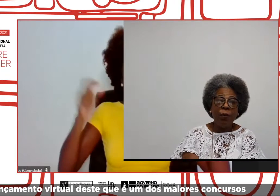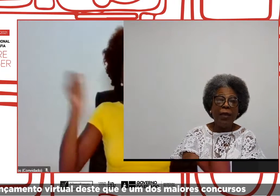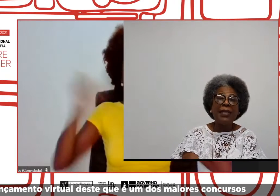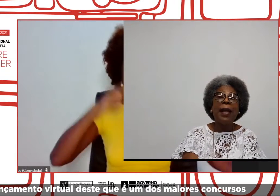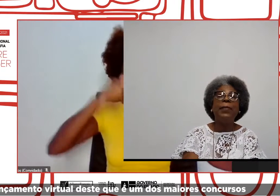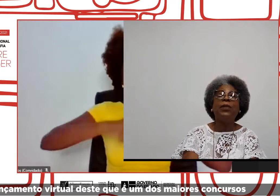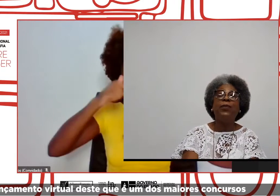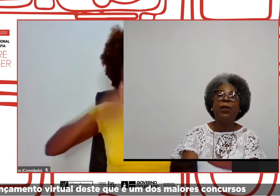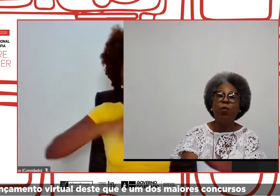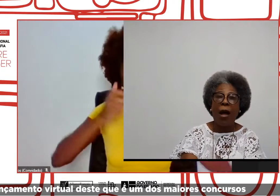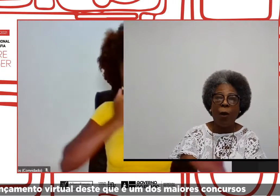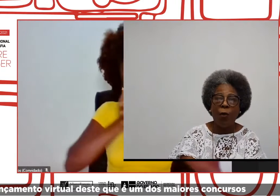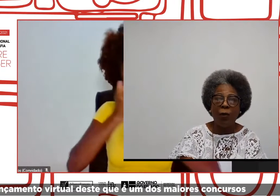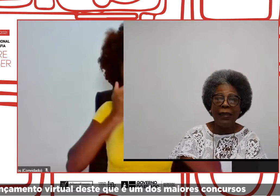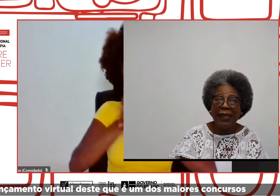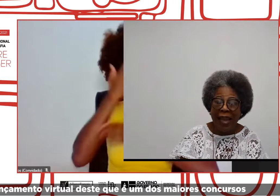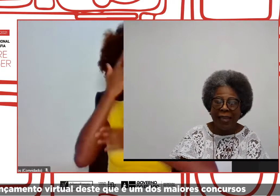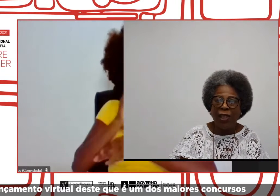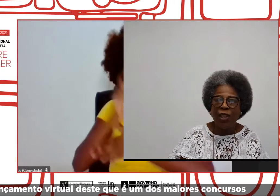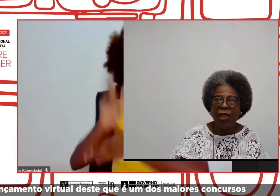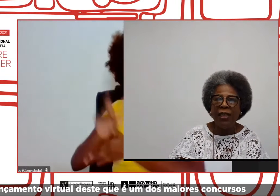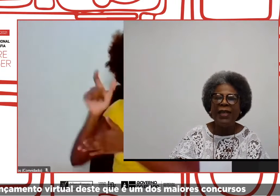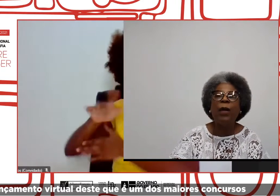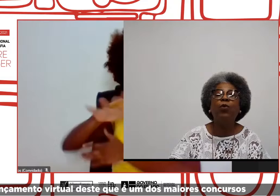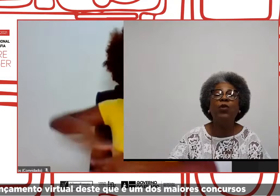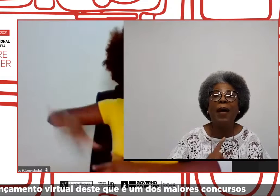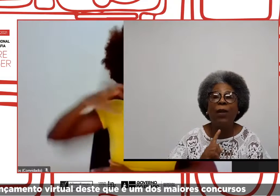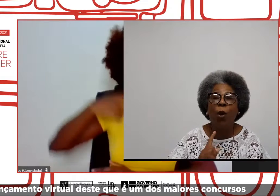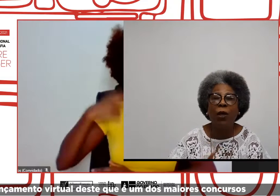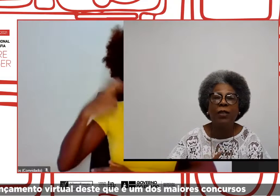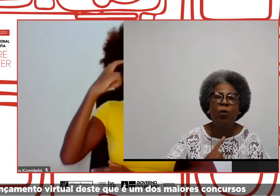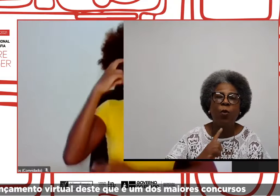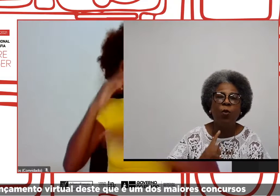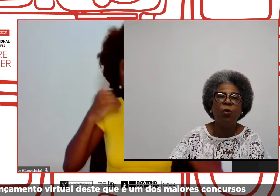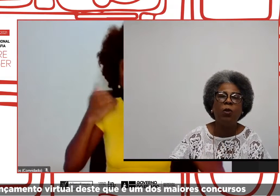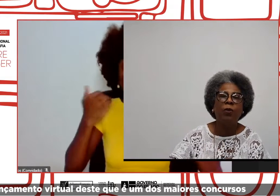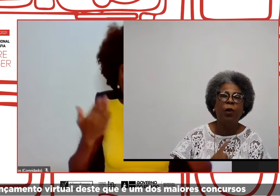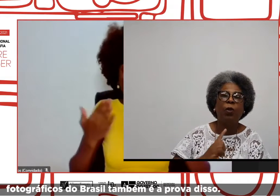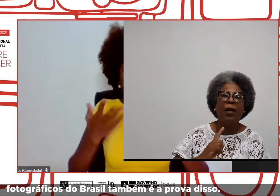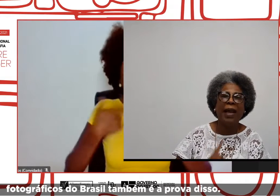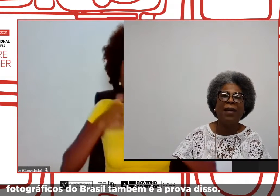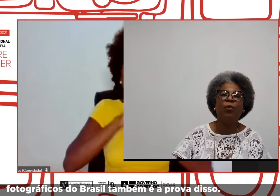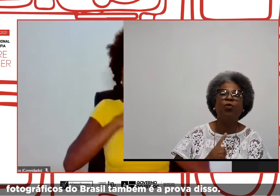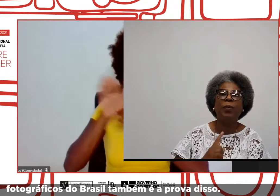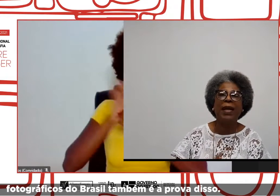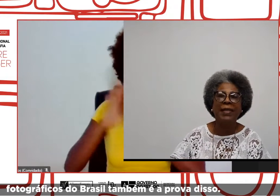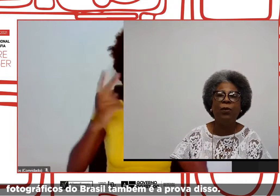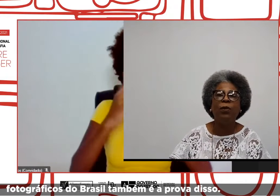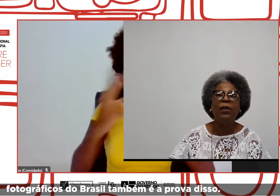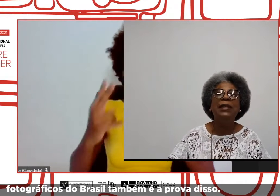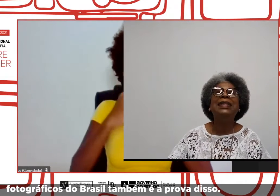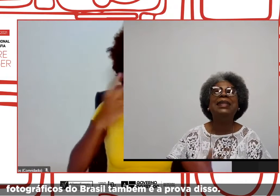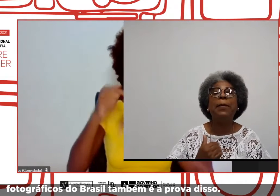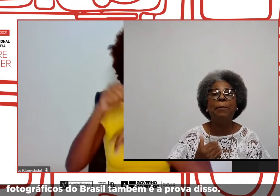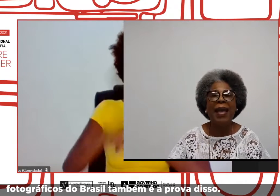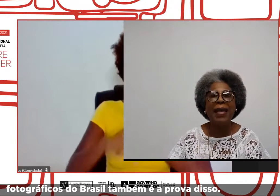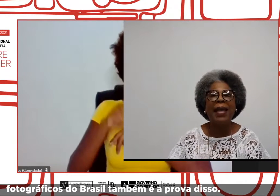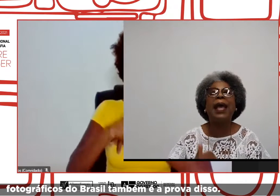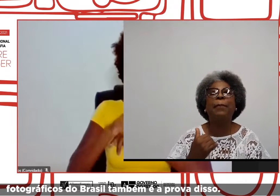Bem, o lançamento virtual deste, que é um dos maiores concursos fotográficos do Brasil,